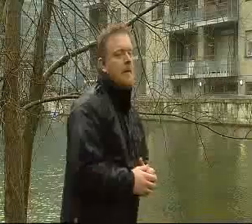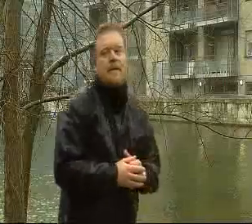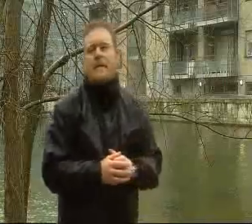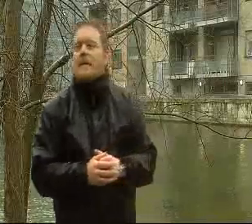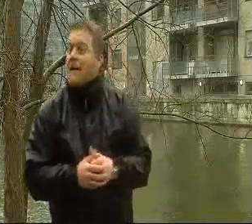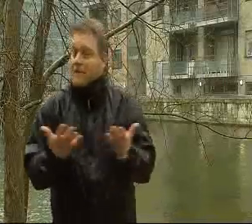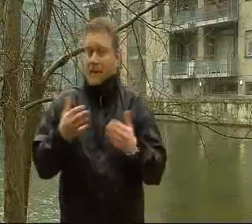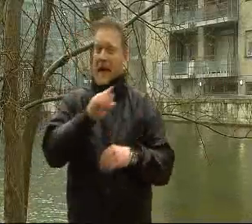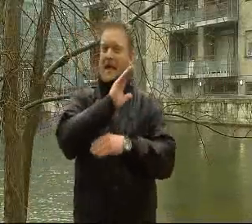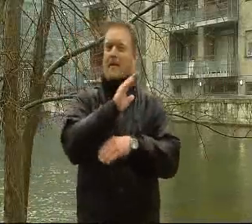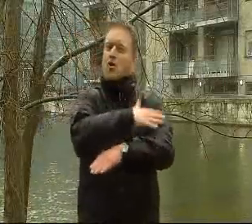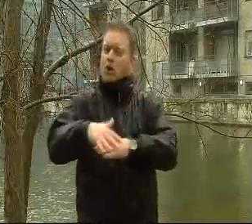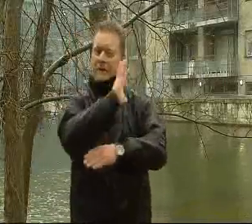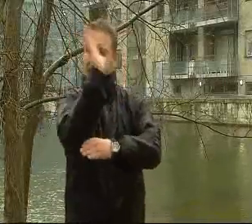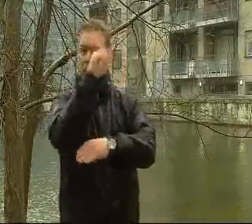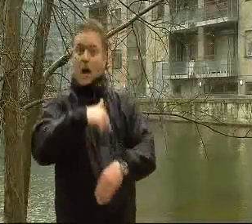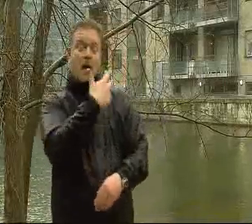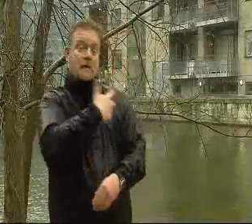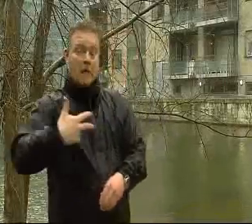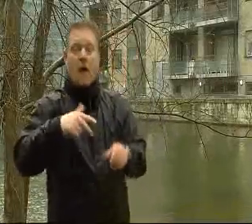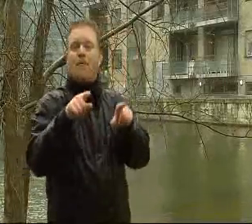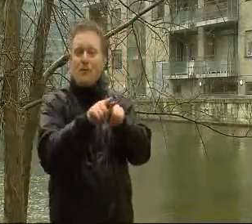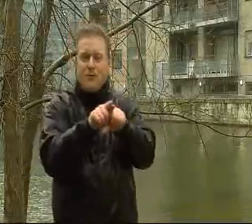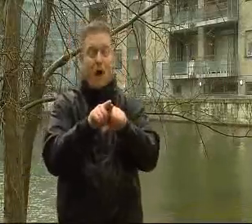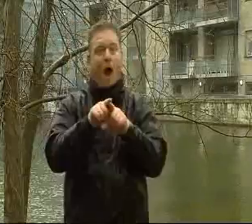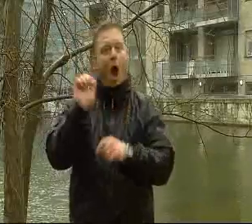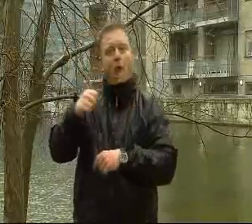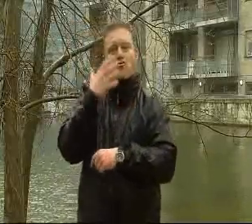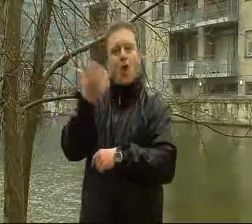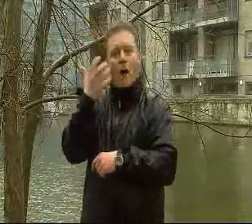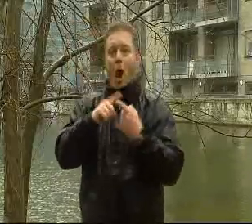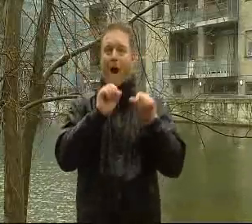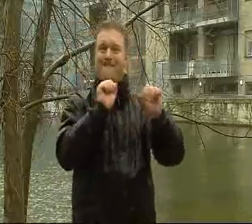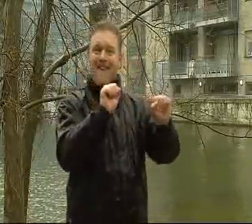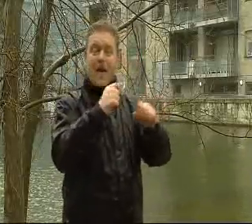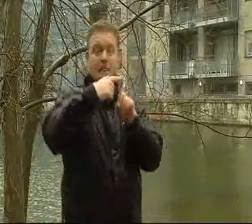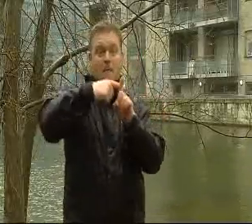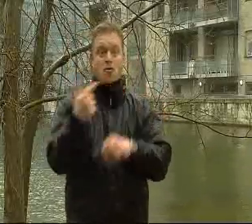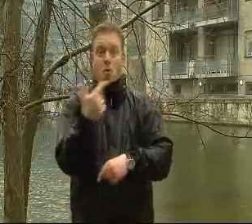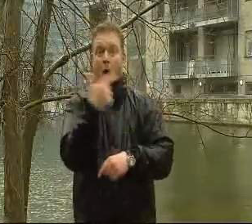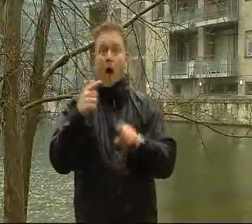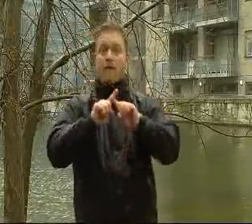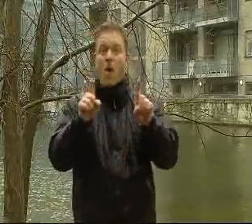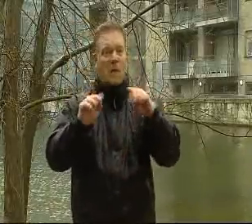At vi har kystklima betyder, vi har mindre forskellige temperaturer mellem sommer og vinter i forhold til områder med fastlandsklima.